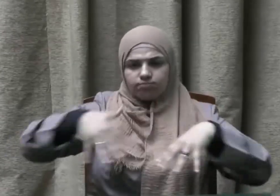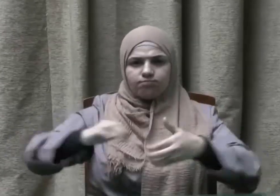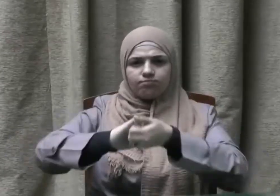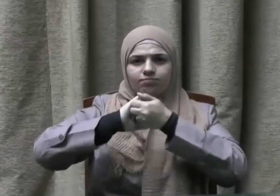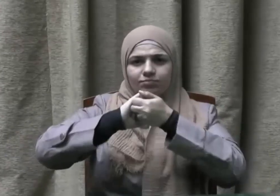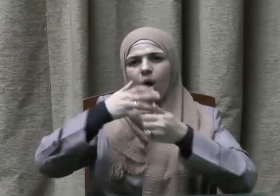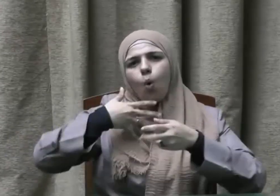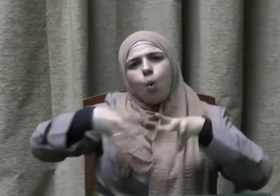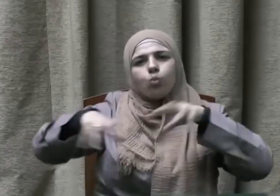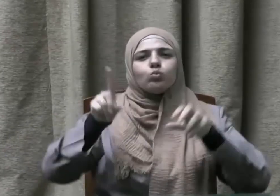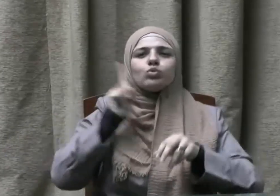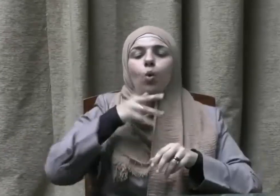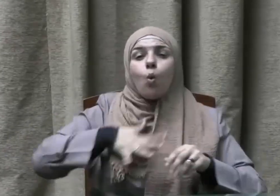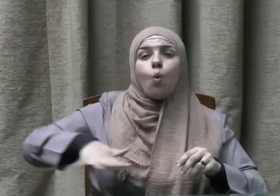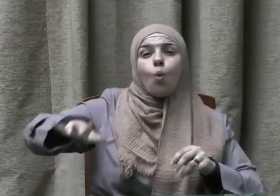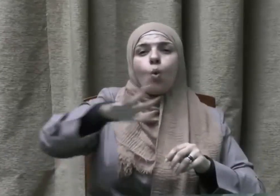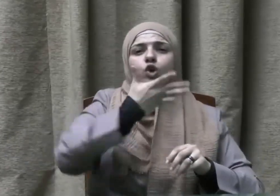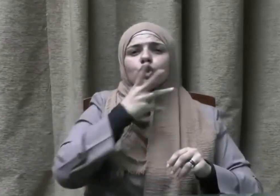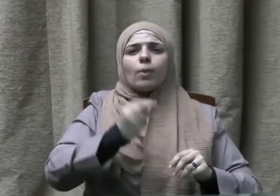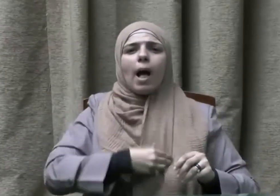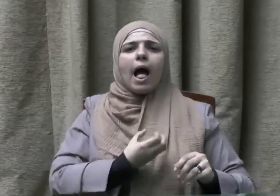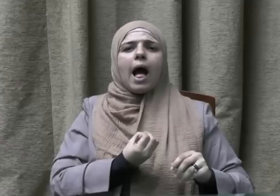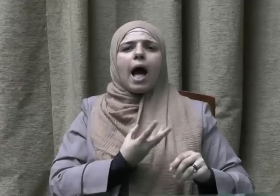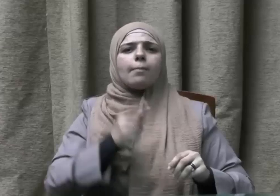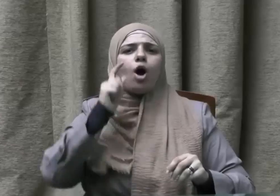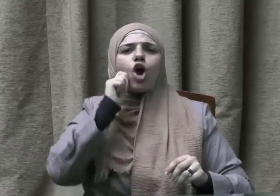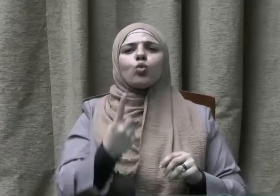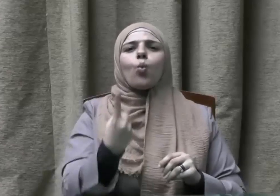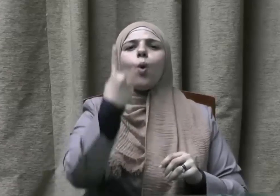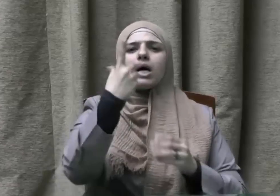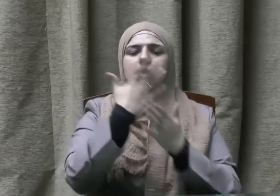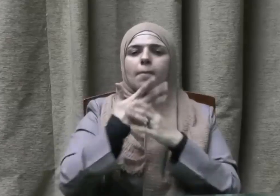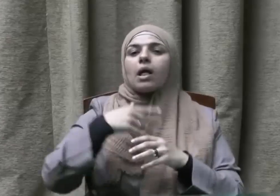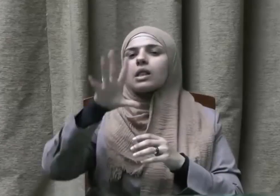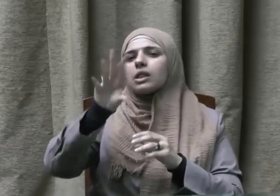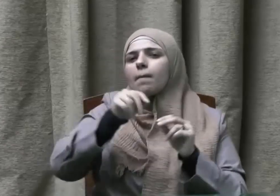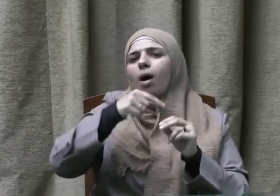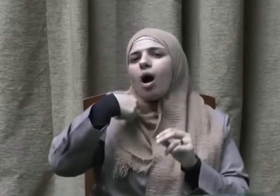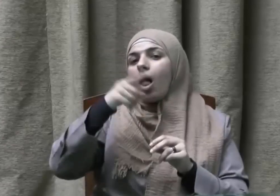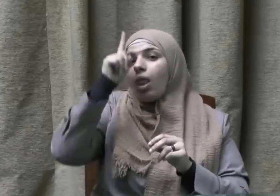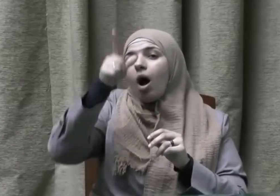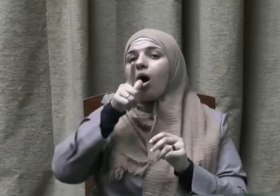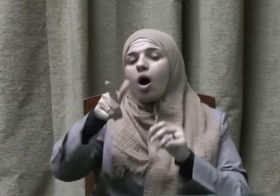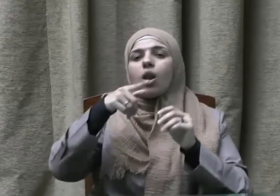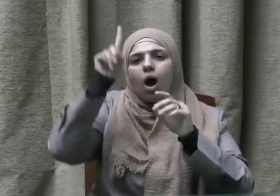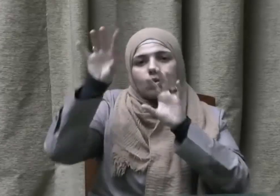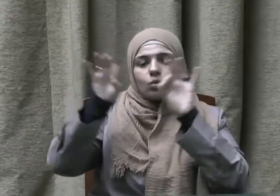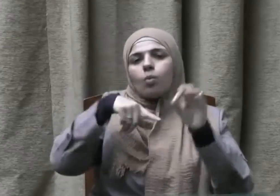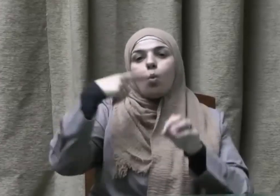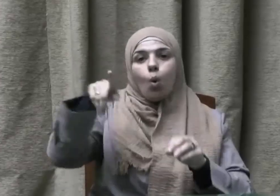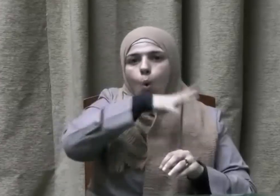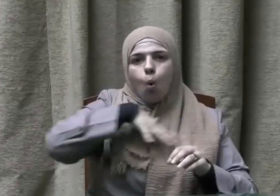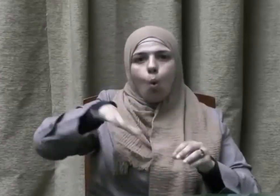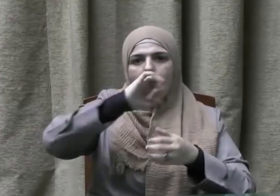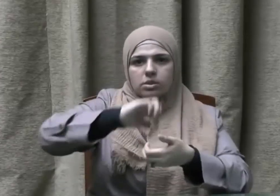ثقال حبة من خردل فتكم في صخرة أو في السماوات أو في الأرض يأتي بها الله إن